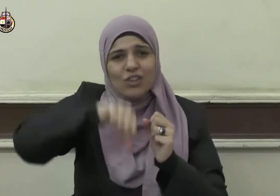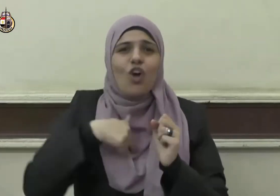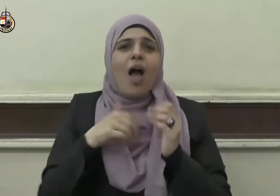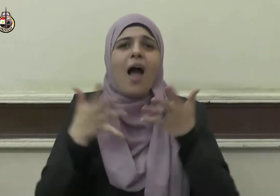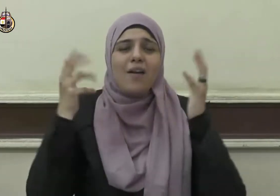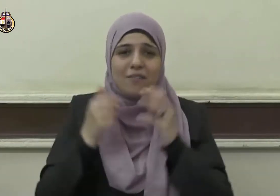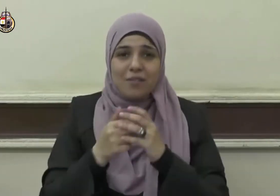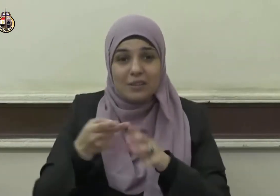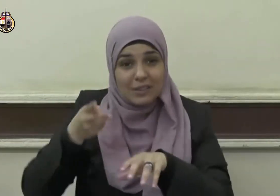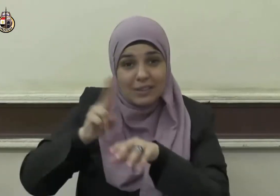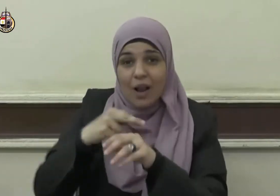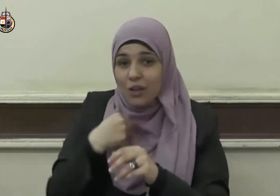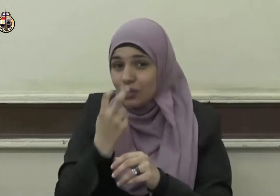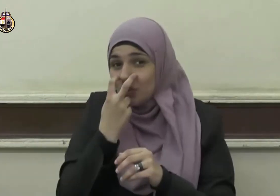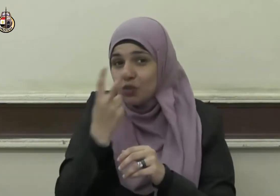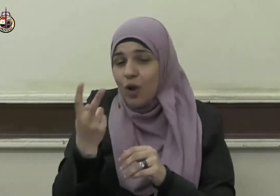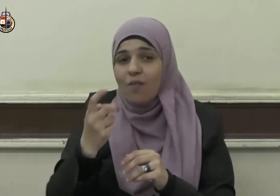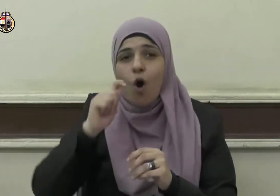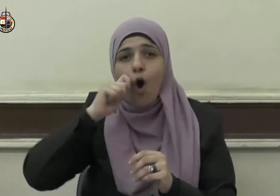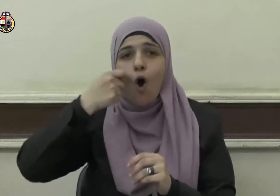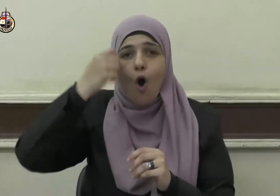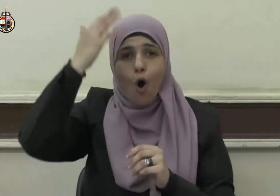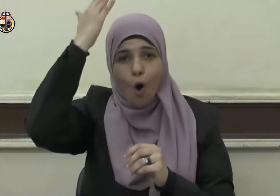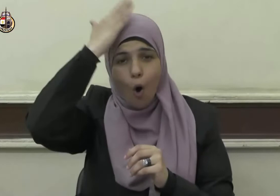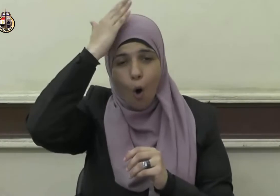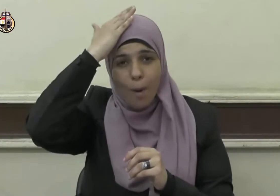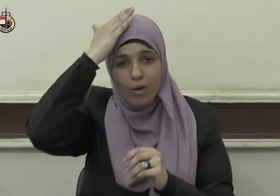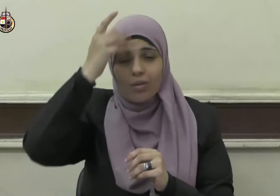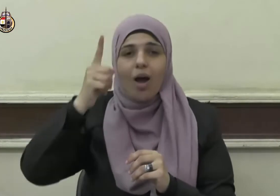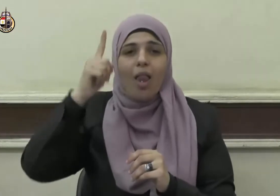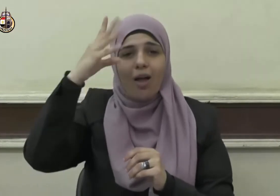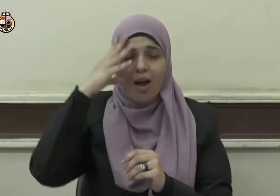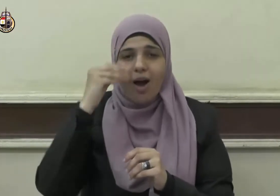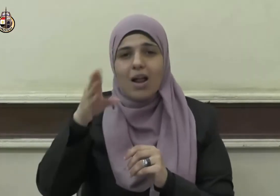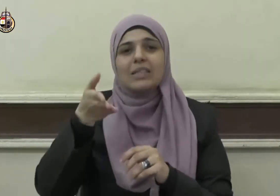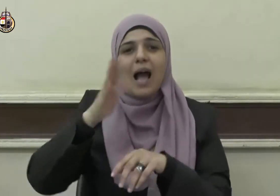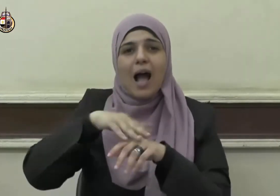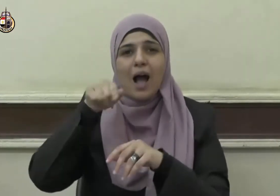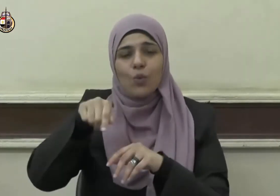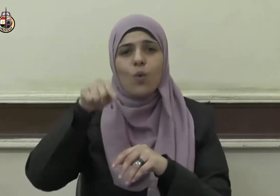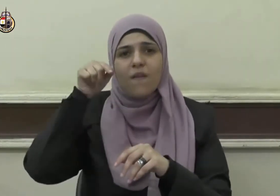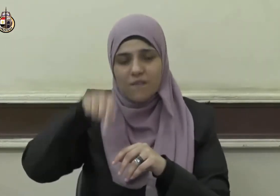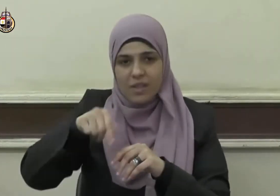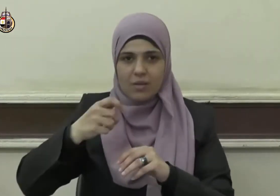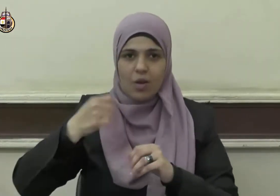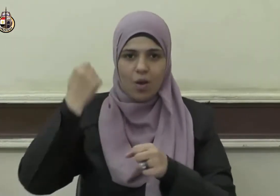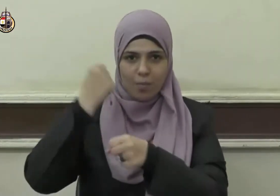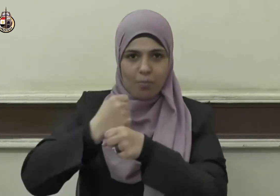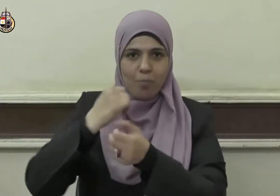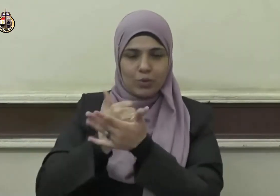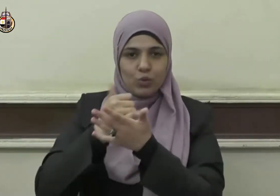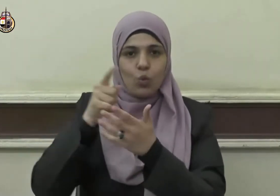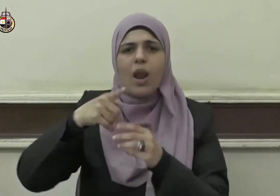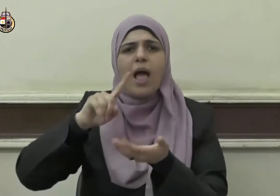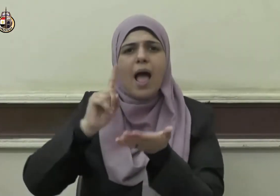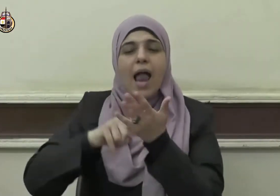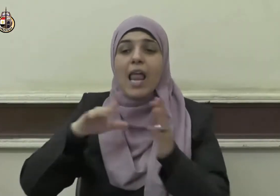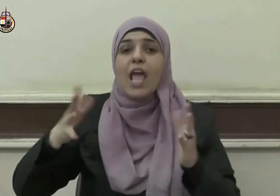رأى سيدنا عمر بن الخطاب رضي الله عنه في خلافته أن يجمع المسلمين على